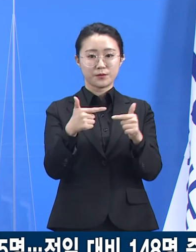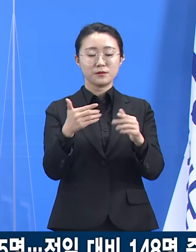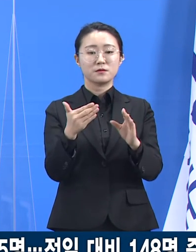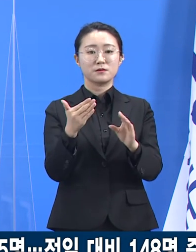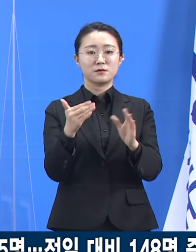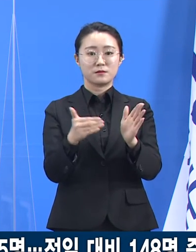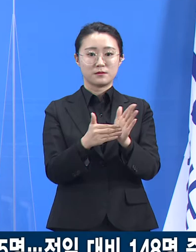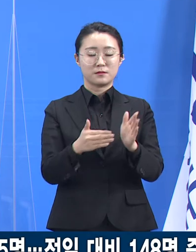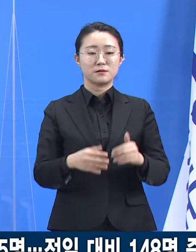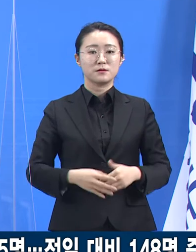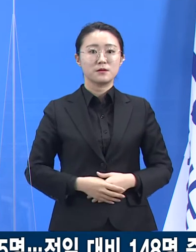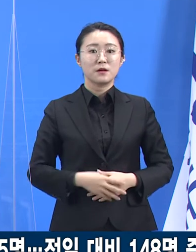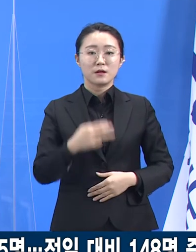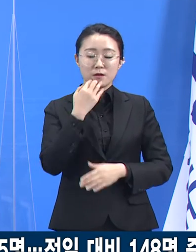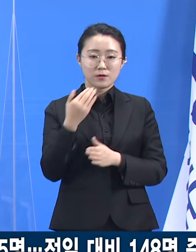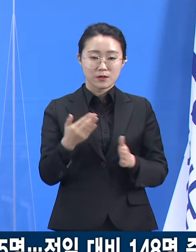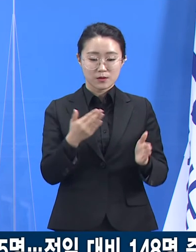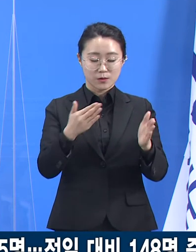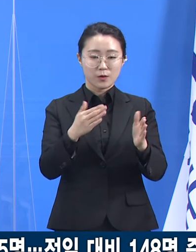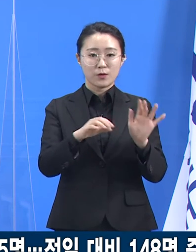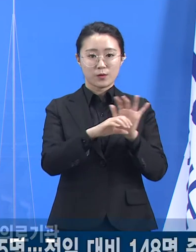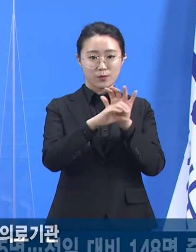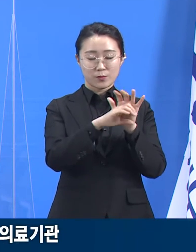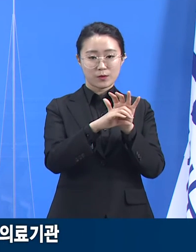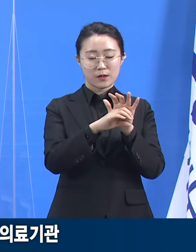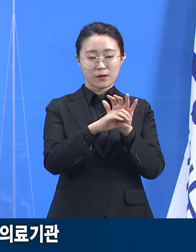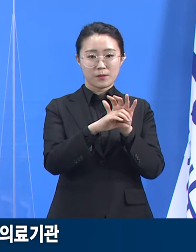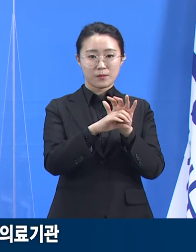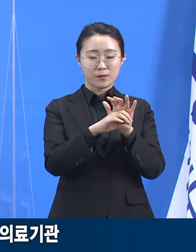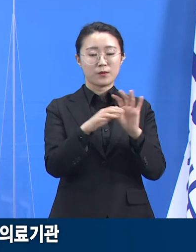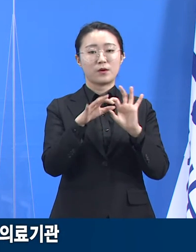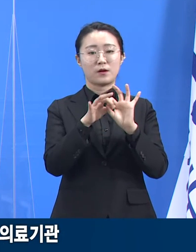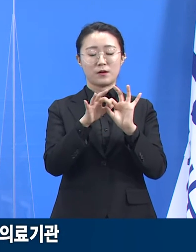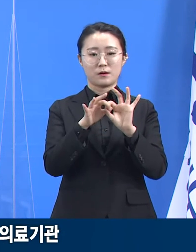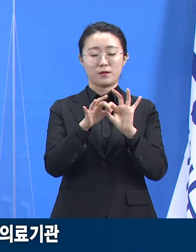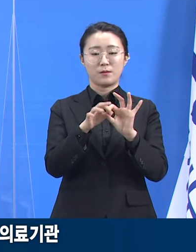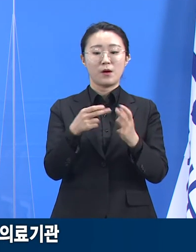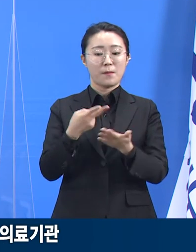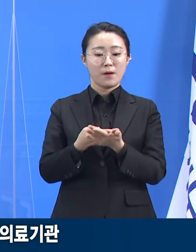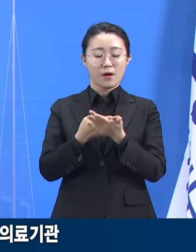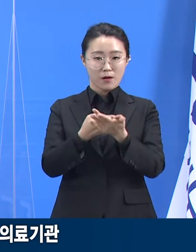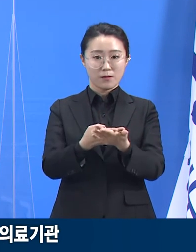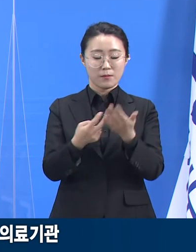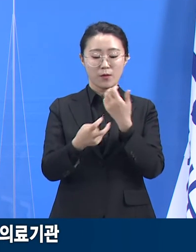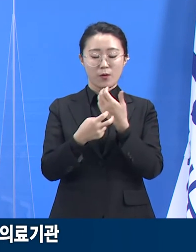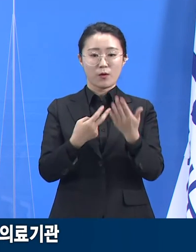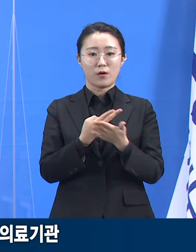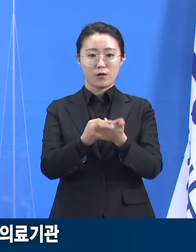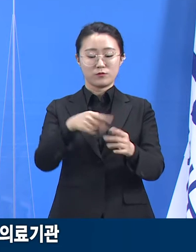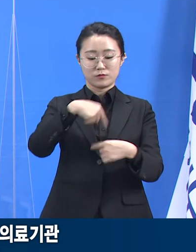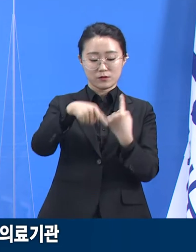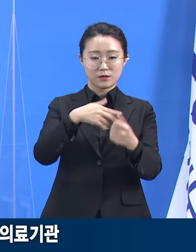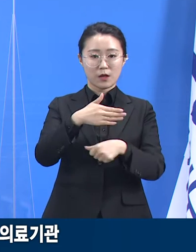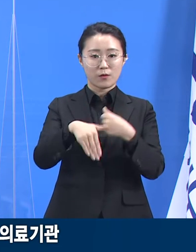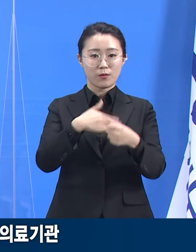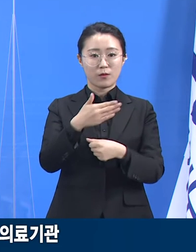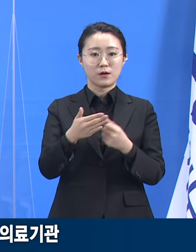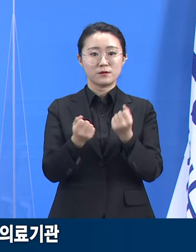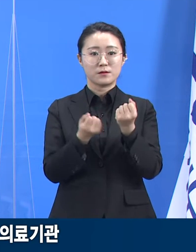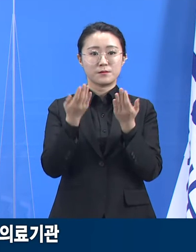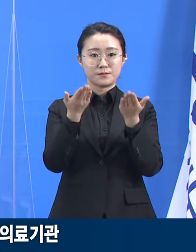경기도 코로나19 병상 운용 현황에 대해 말씀드리겠습니다. 3월 15일 20시 기준